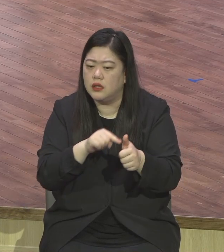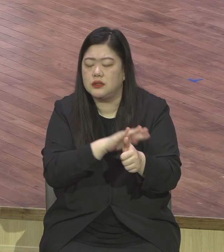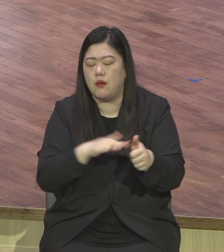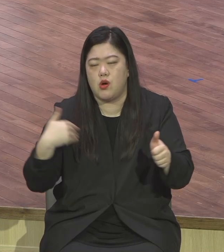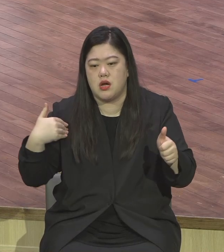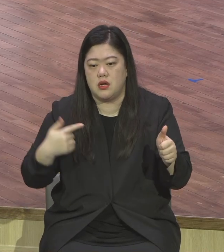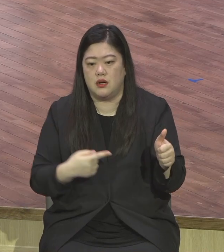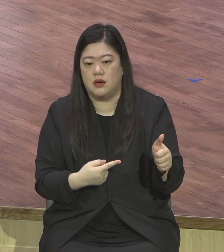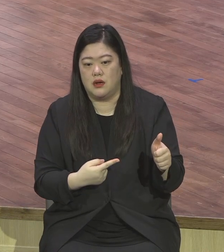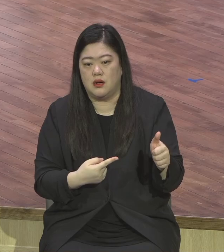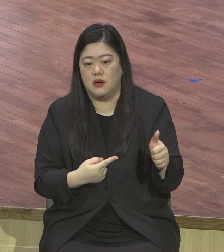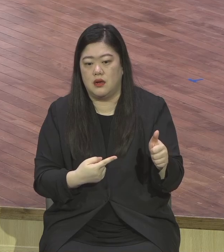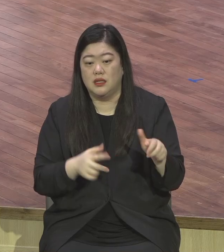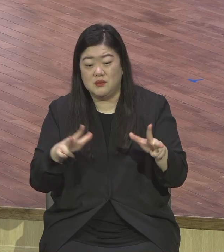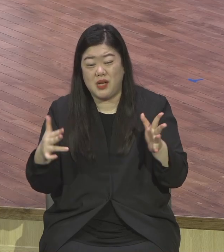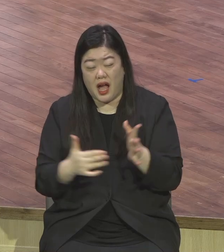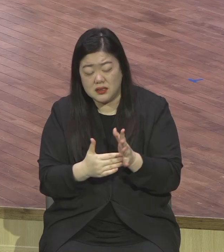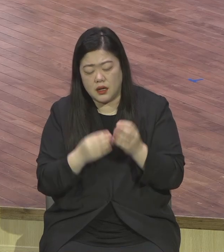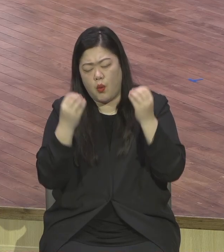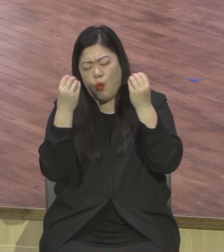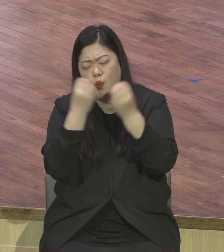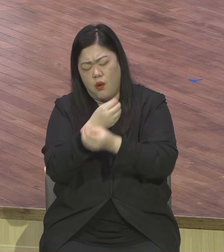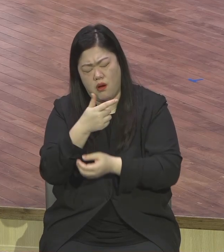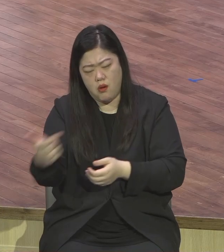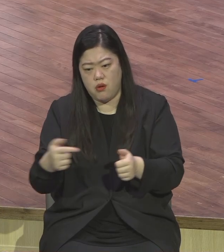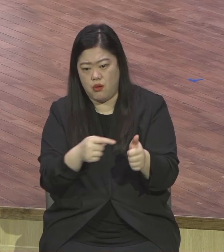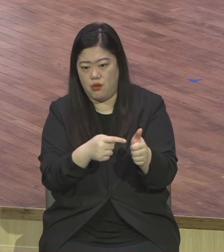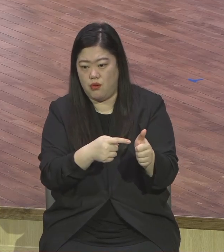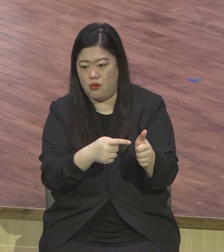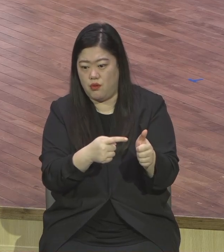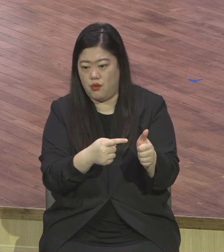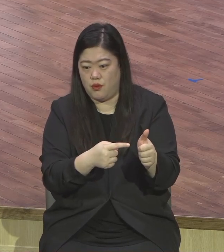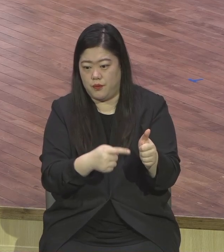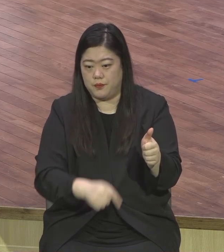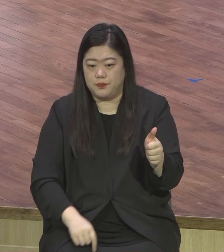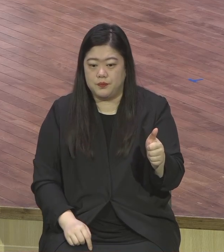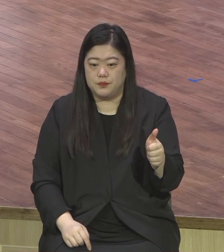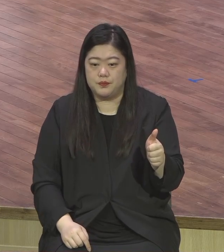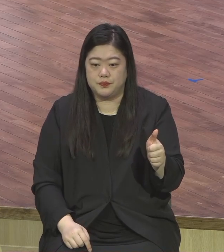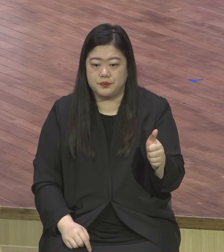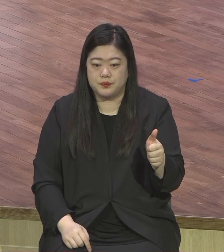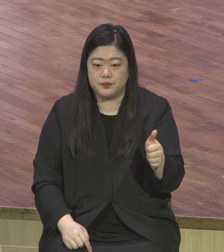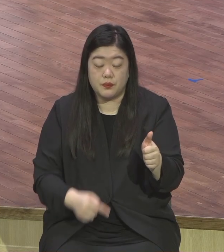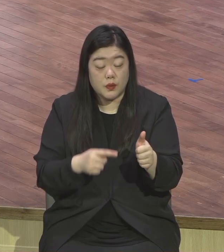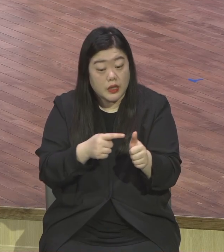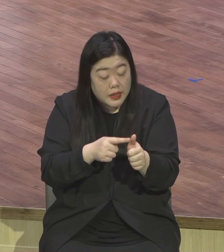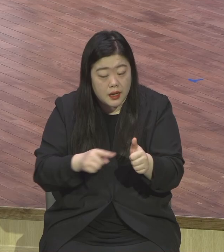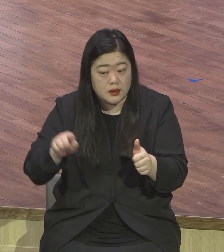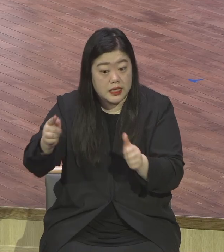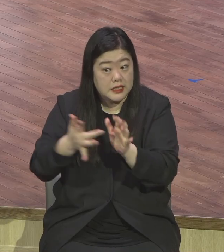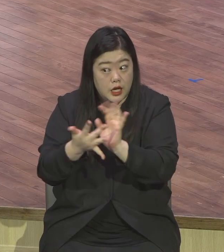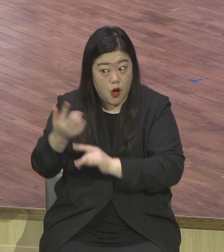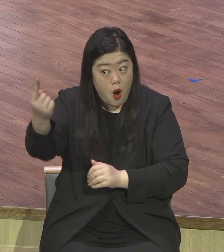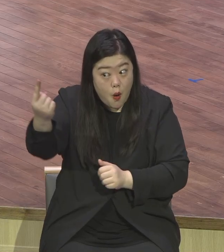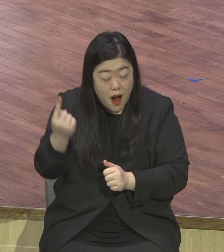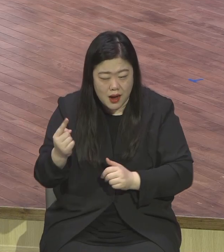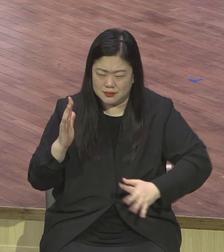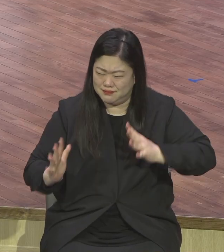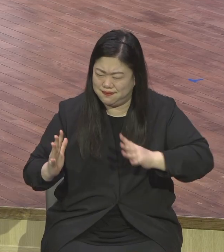오해를 하고 있었던 사람입니다. 그런데 예수님을 만났지만은 그 오해를